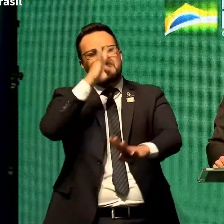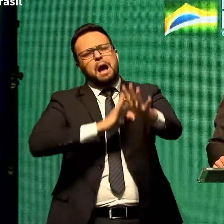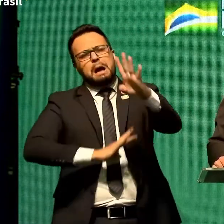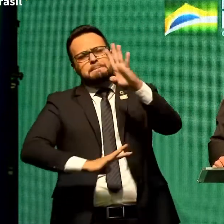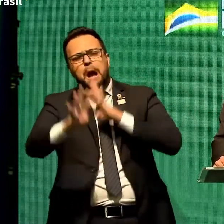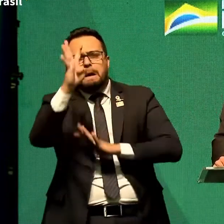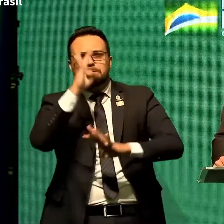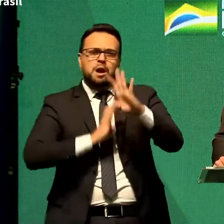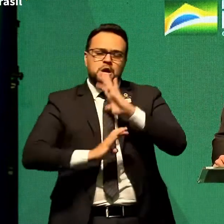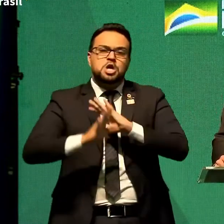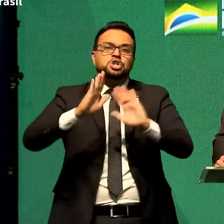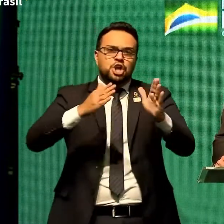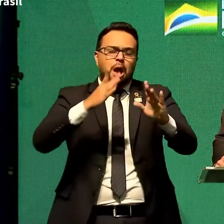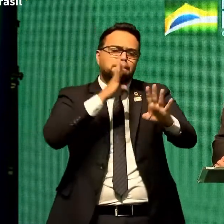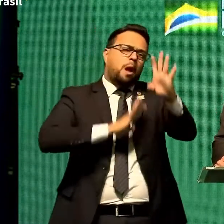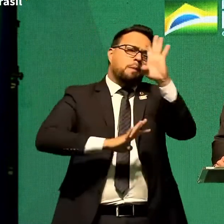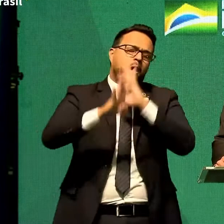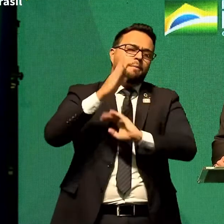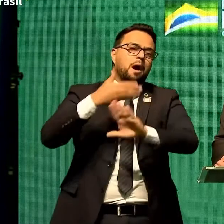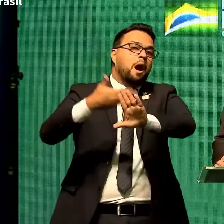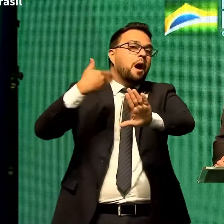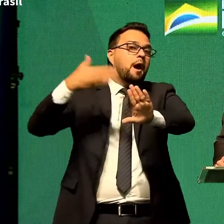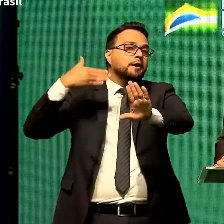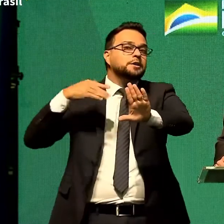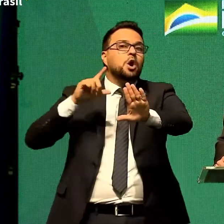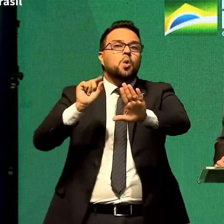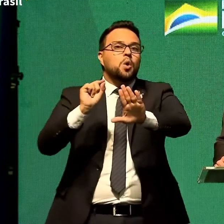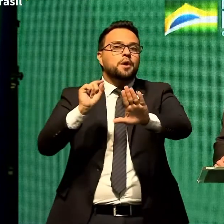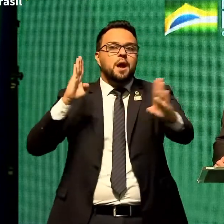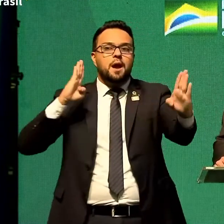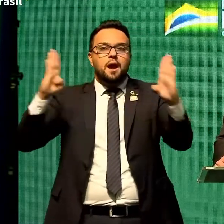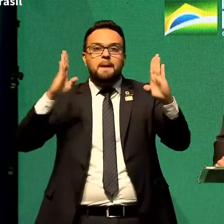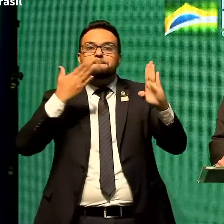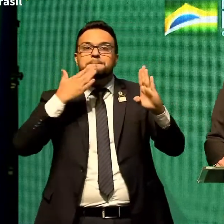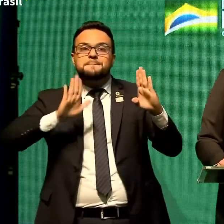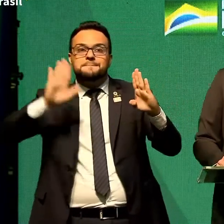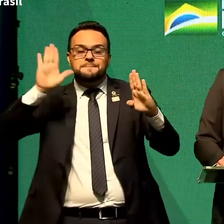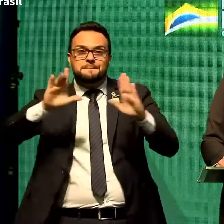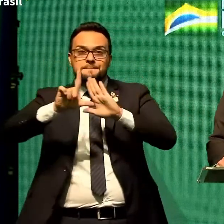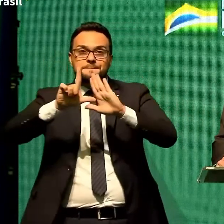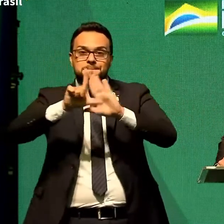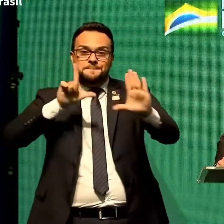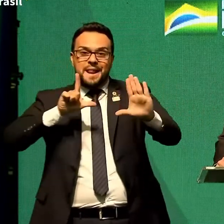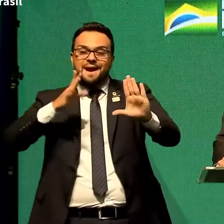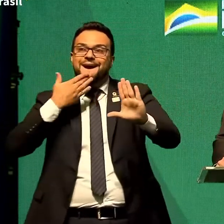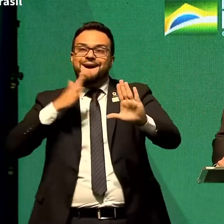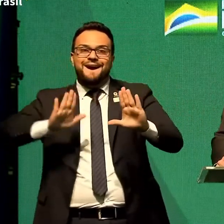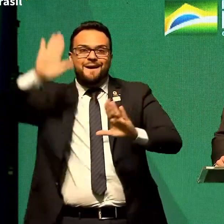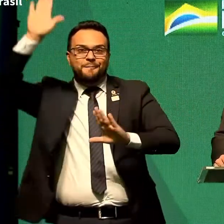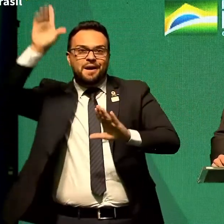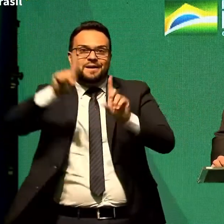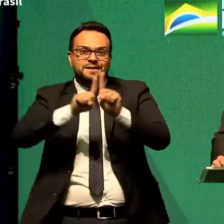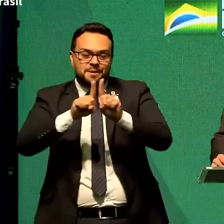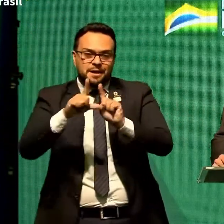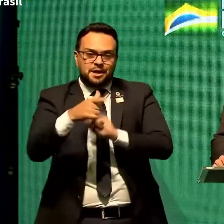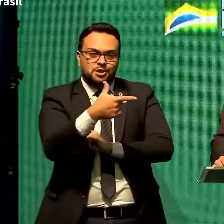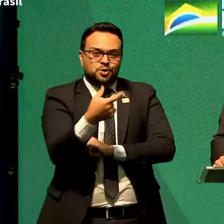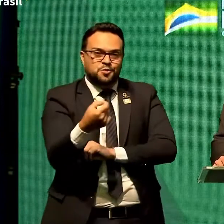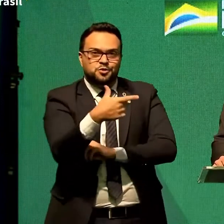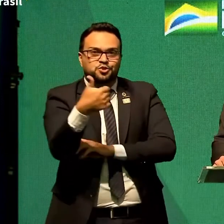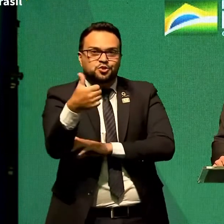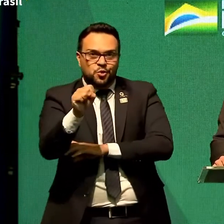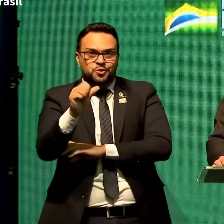quantidade de acusações que sofri durante a pré-campanha e a campanha de 2018. Mas nós temos que buscar